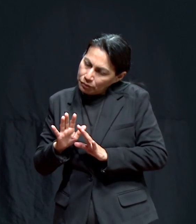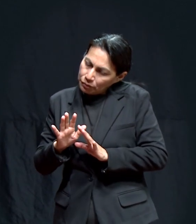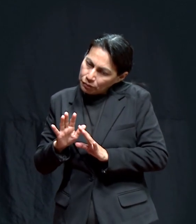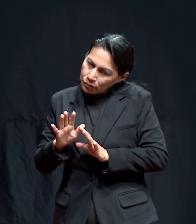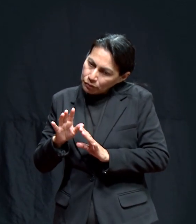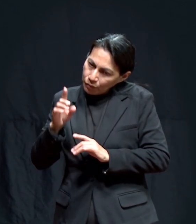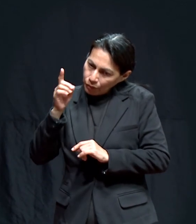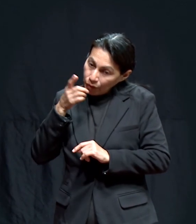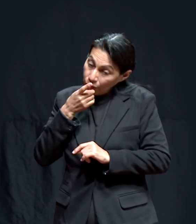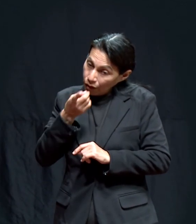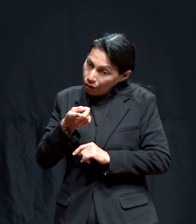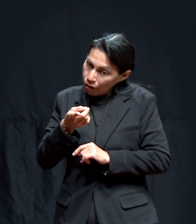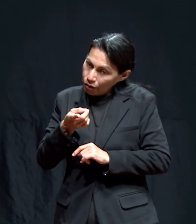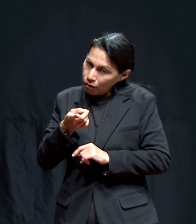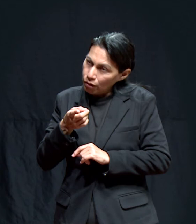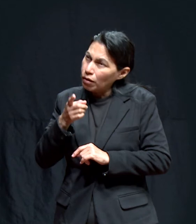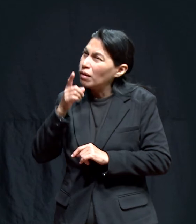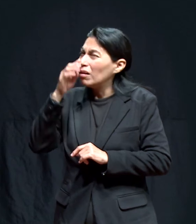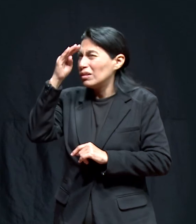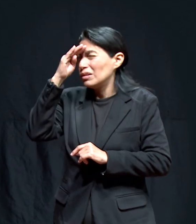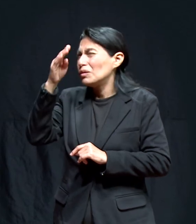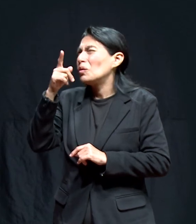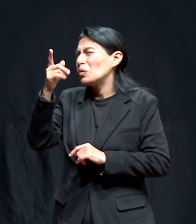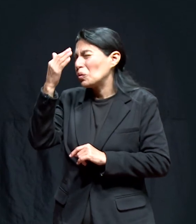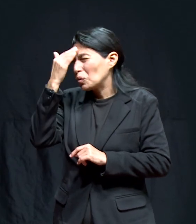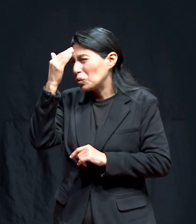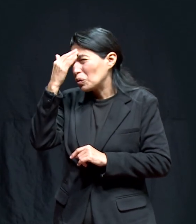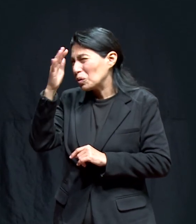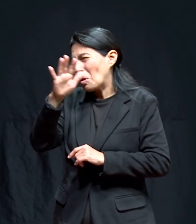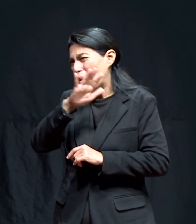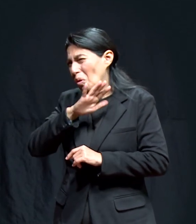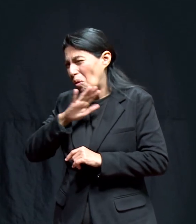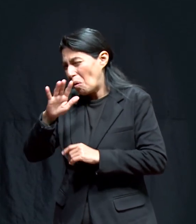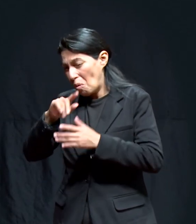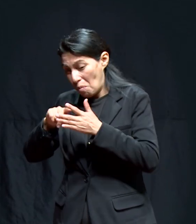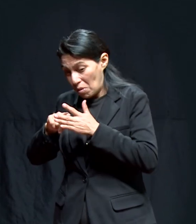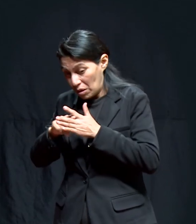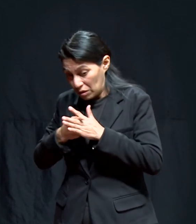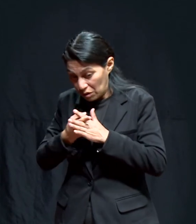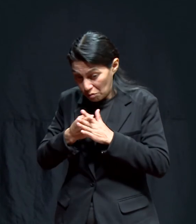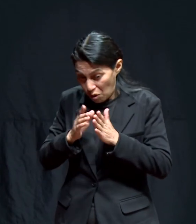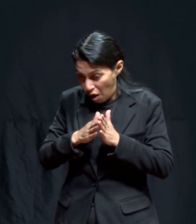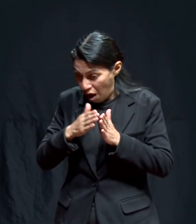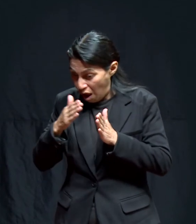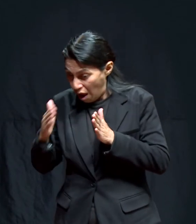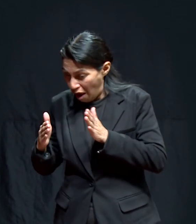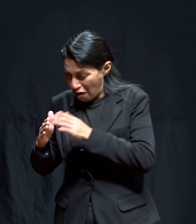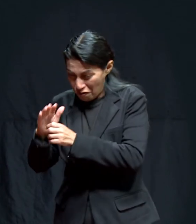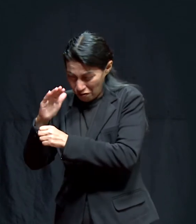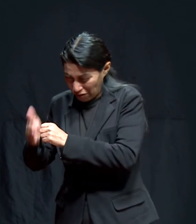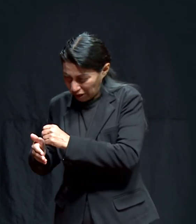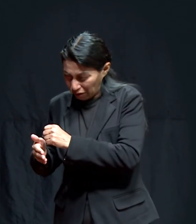pero bueno le dije señor otra vez empecé a hablar tú que conoces las cosas del principio a fin señor